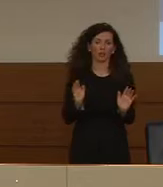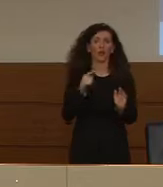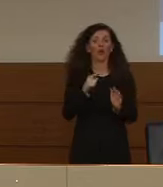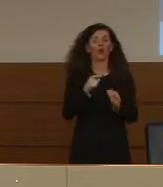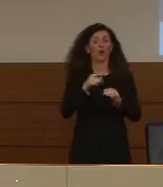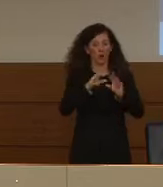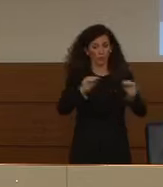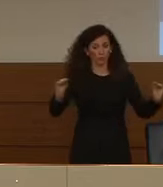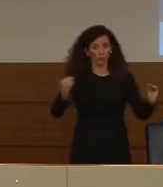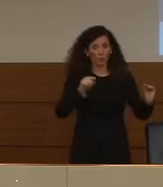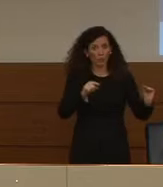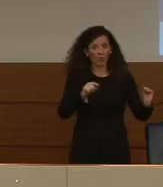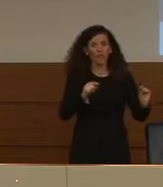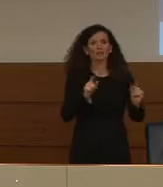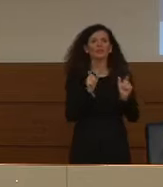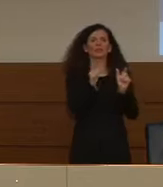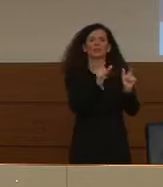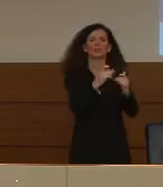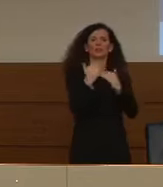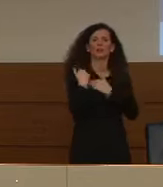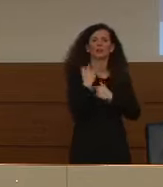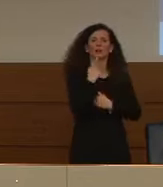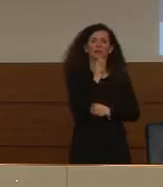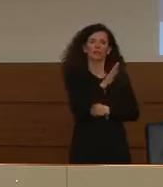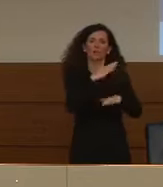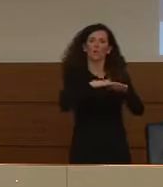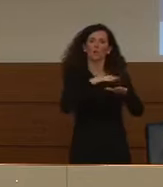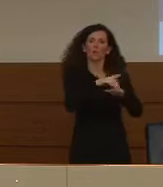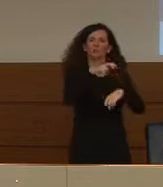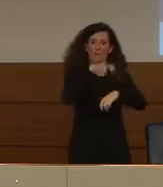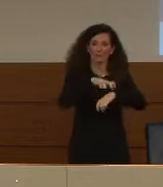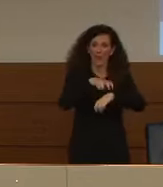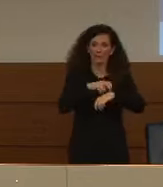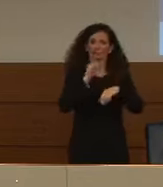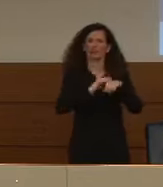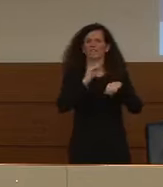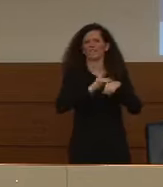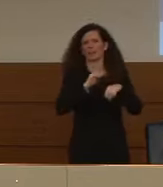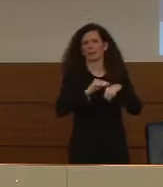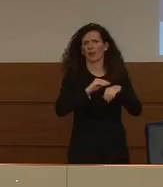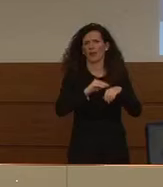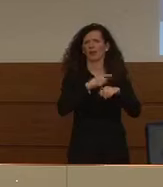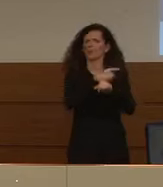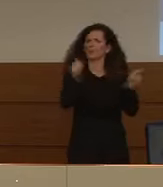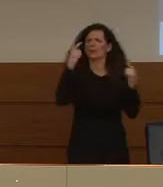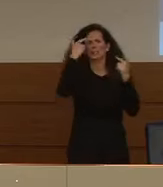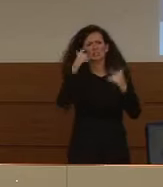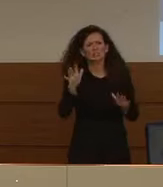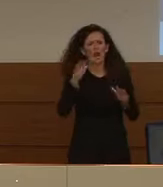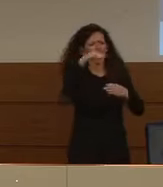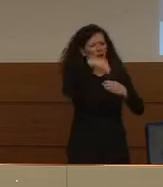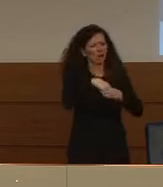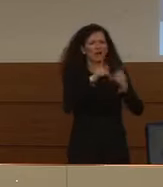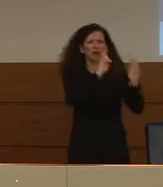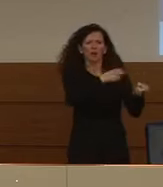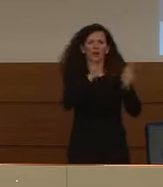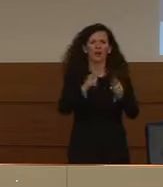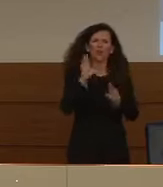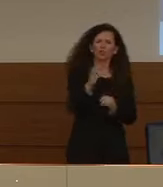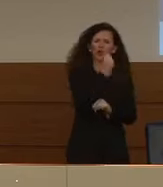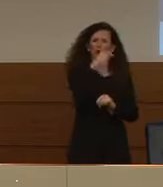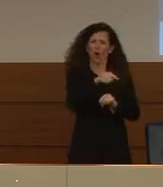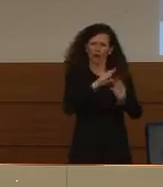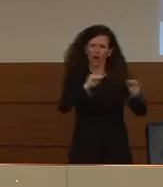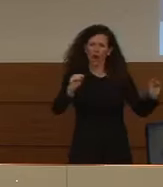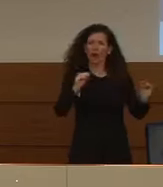riservati ai medici e agli infermieri e siete ben a conoscenza di tutte le difficoltà che ci sono nel reperimento.